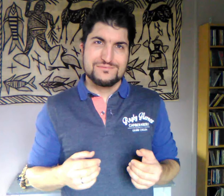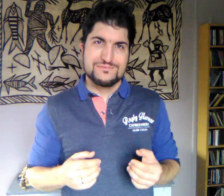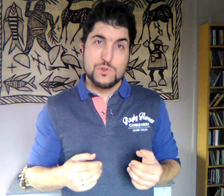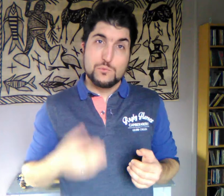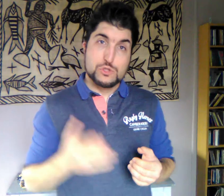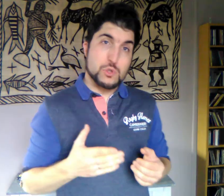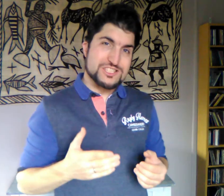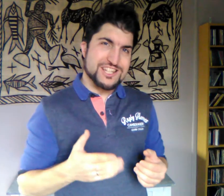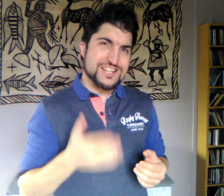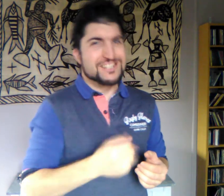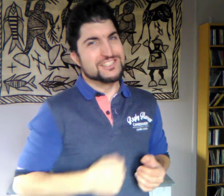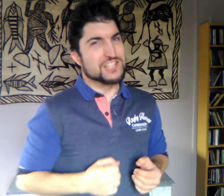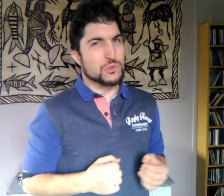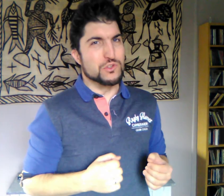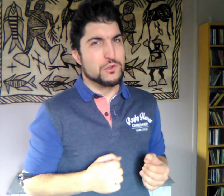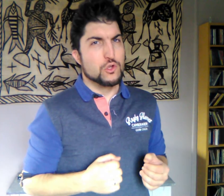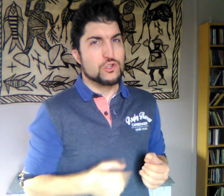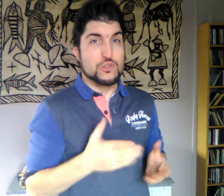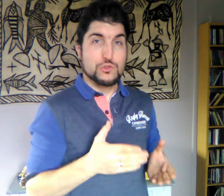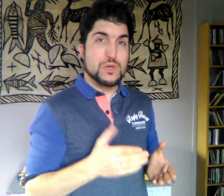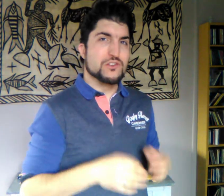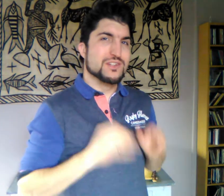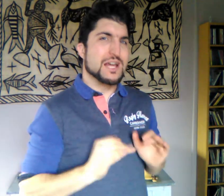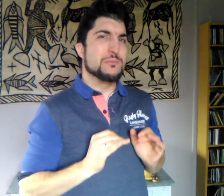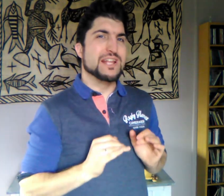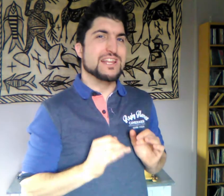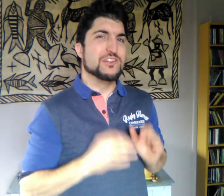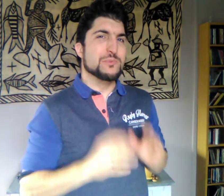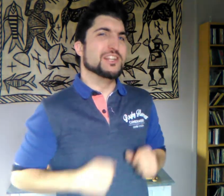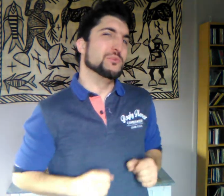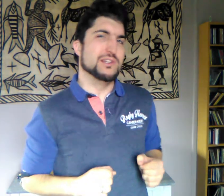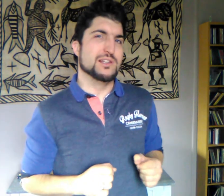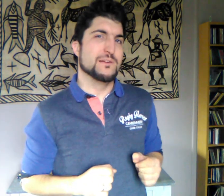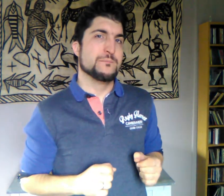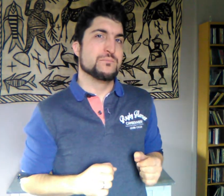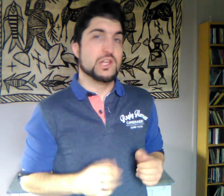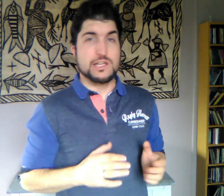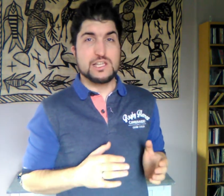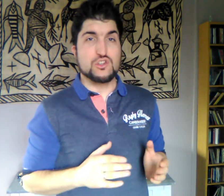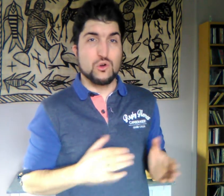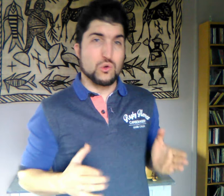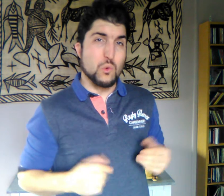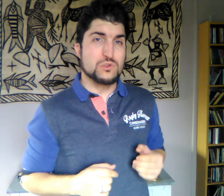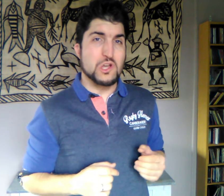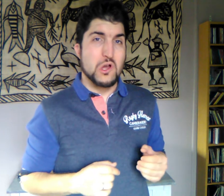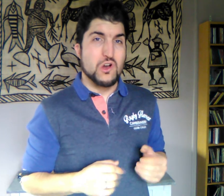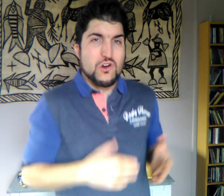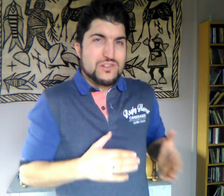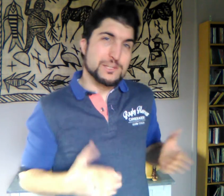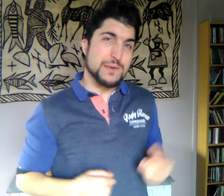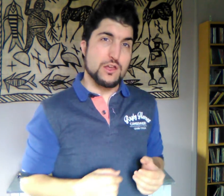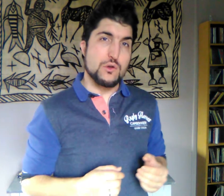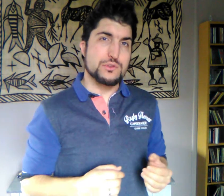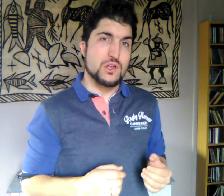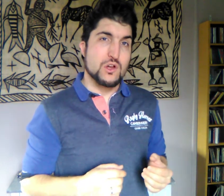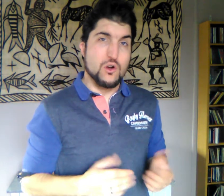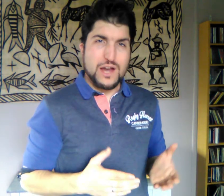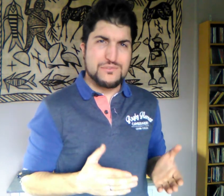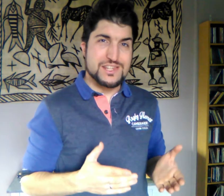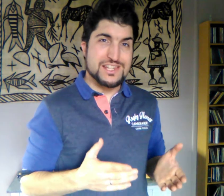Bonjour à chacun et chacune, je vous souhaite une très bonne année 2018, riche en rencontres, en expériences, en rêves qui